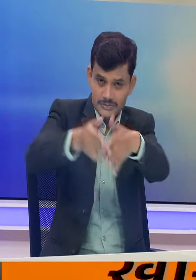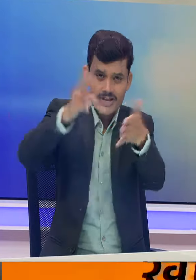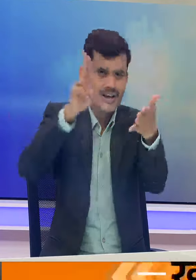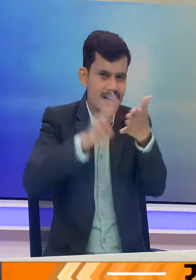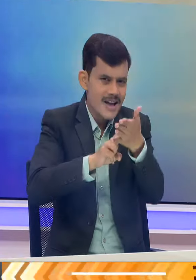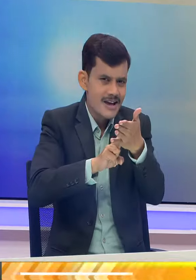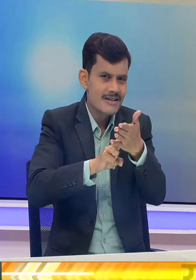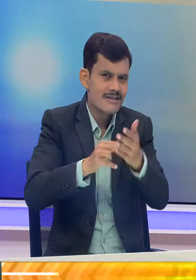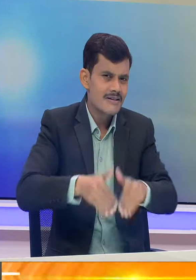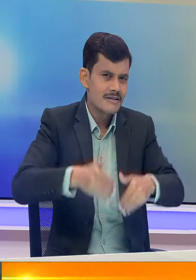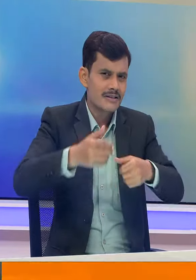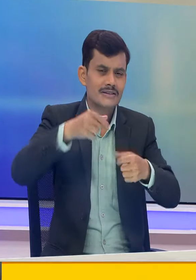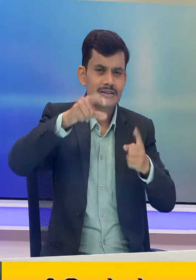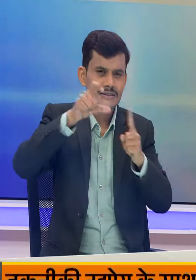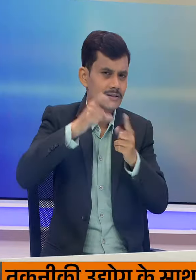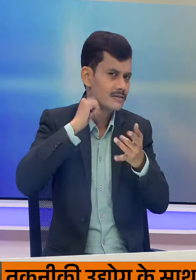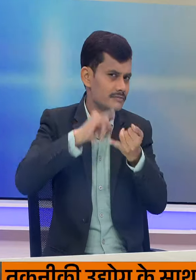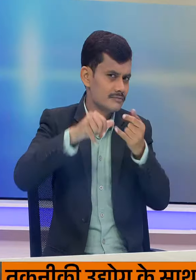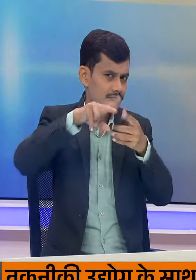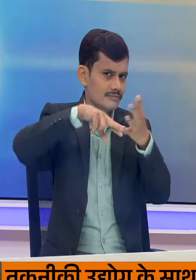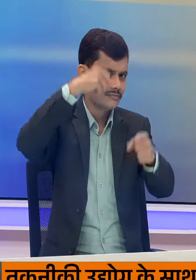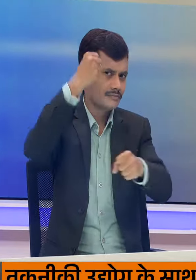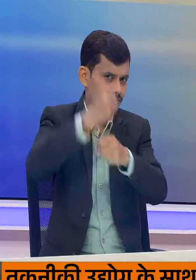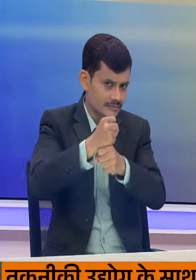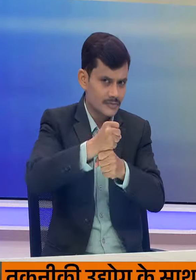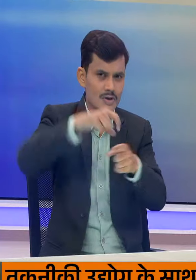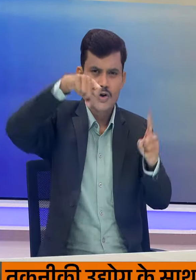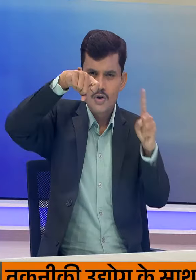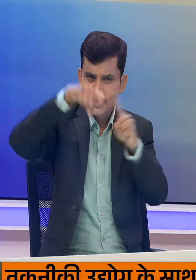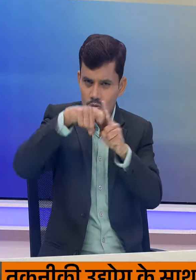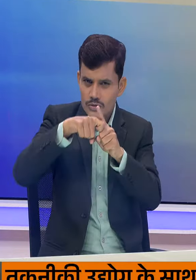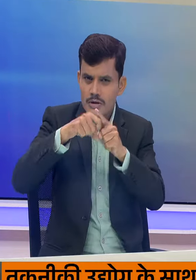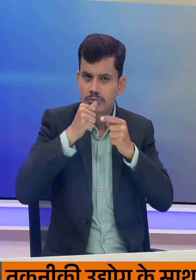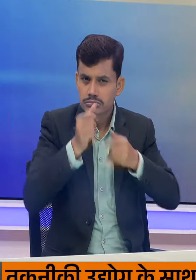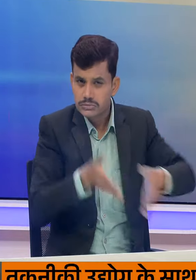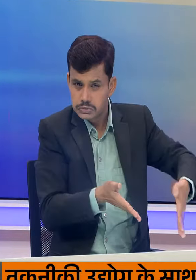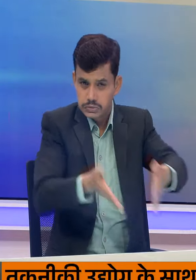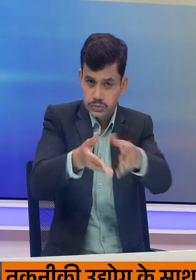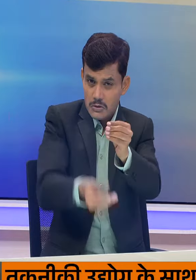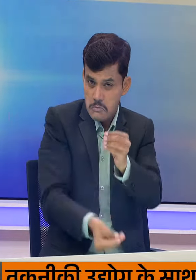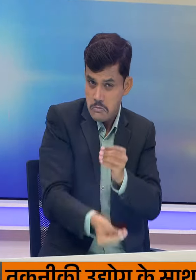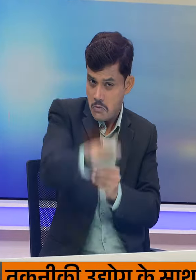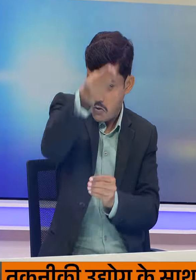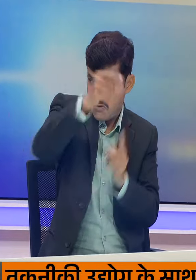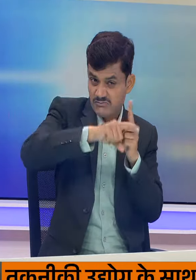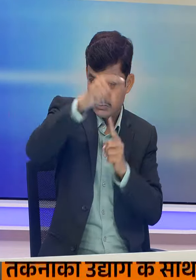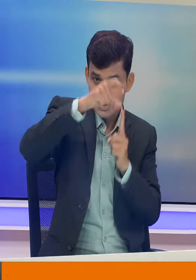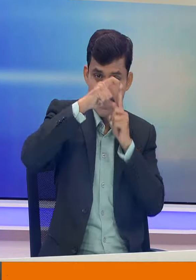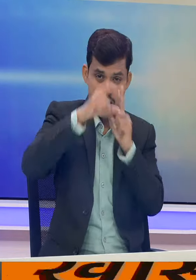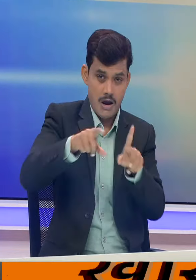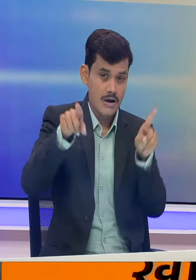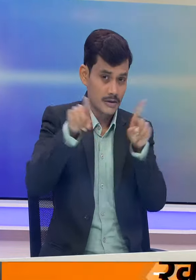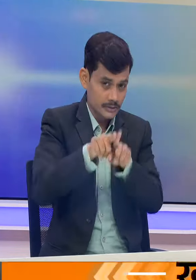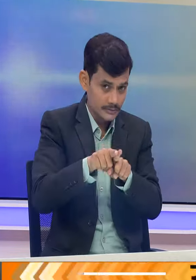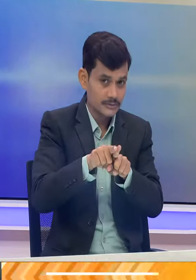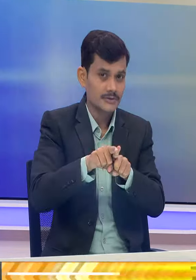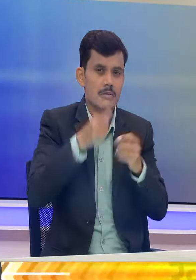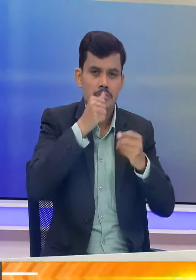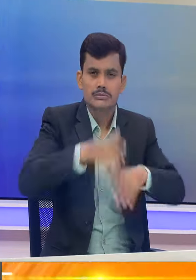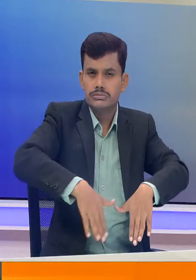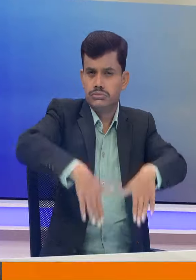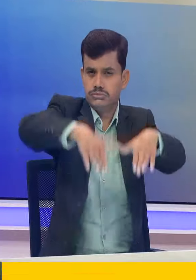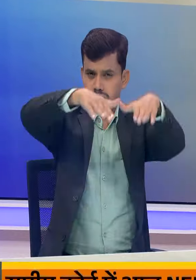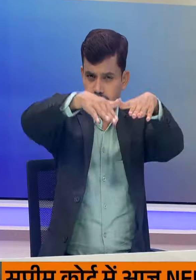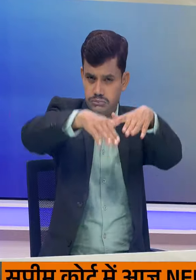मुराघाट में दिसांग और करीम गंज में कुशियारा नदी खत्रे के स्तर से उपर बह रही है इसी के साथ बार की